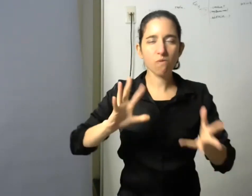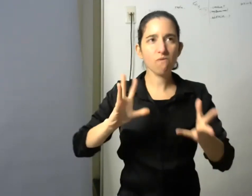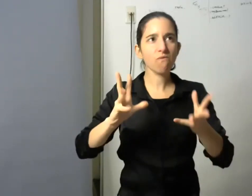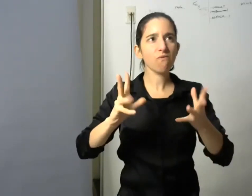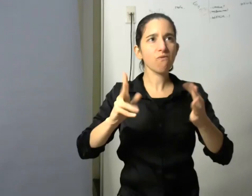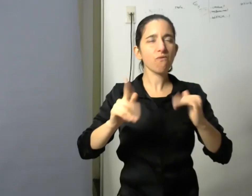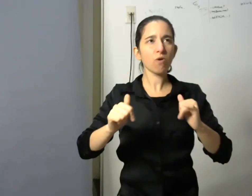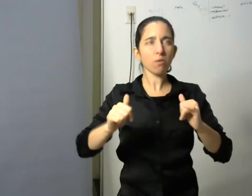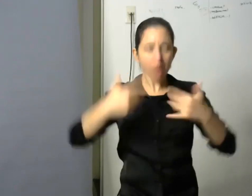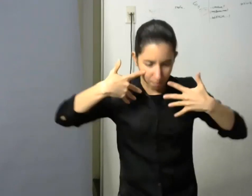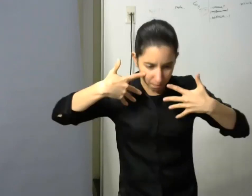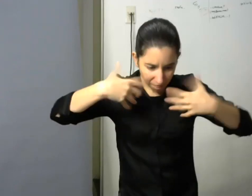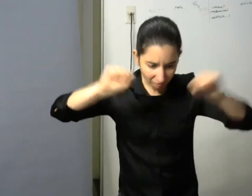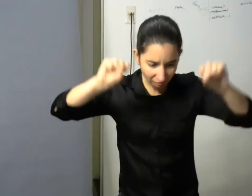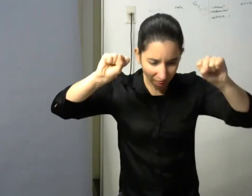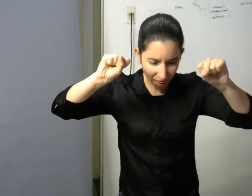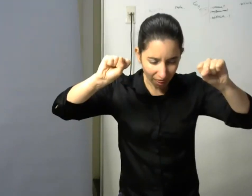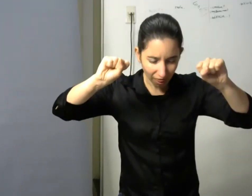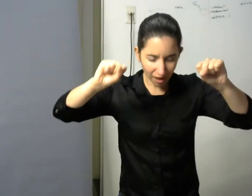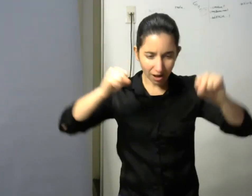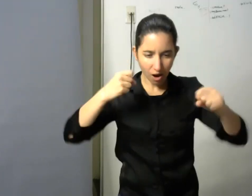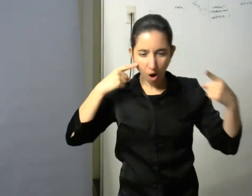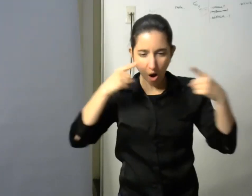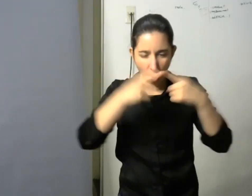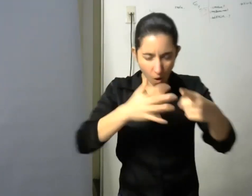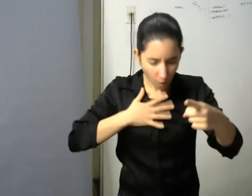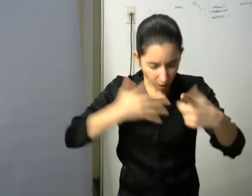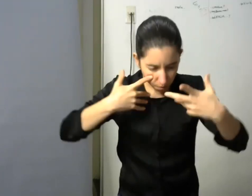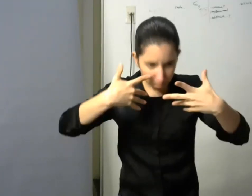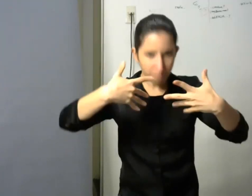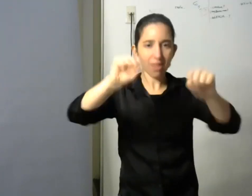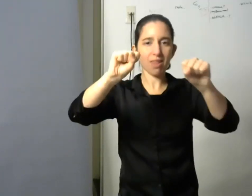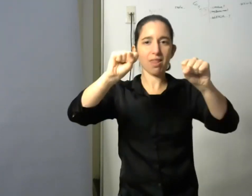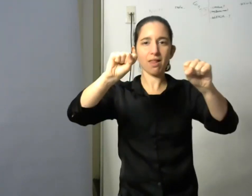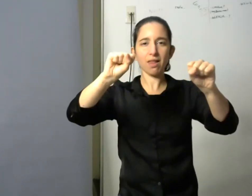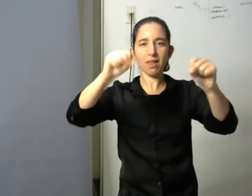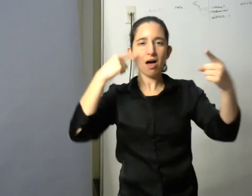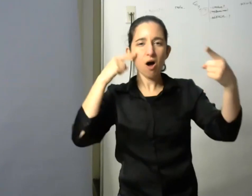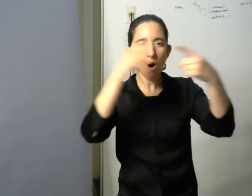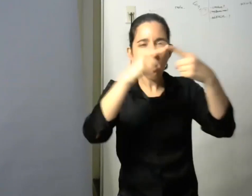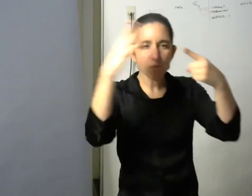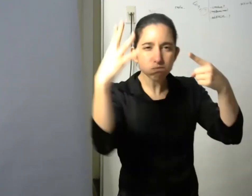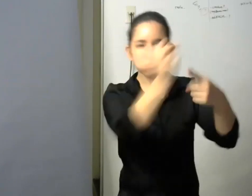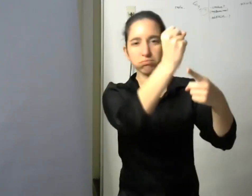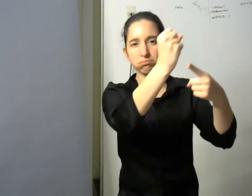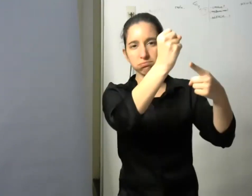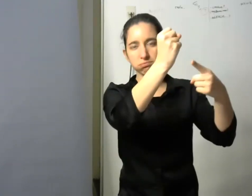cuál era mi misión cuál era mi objetivo digamos al